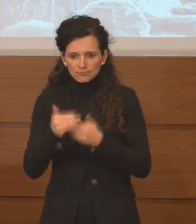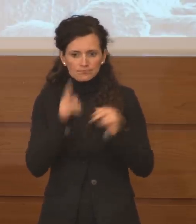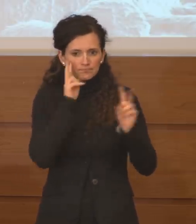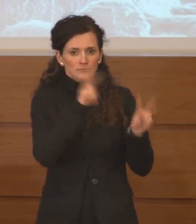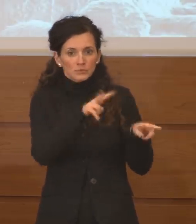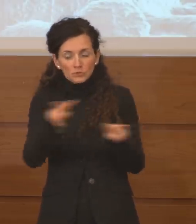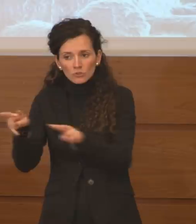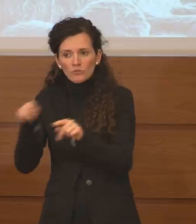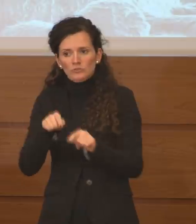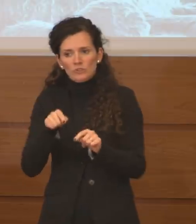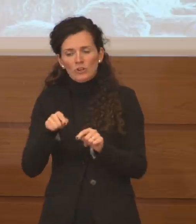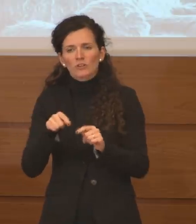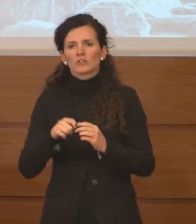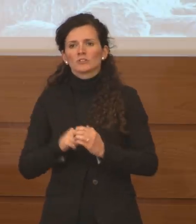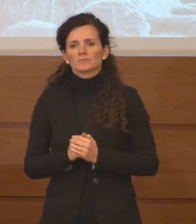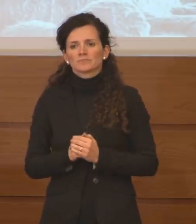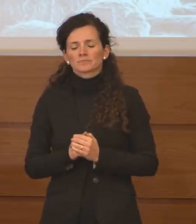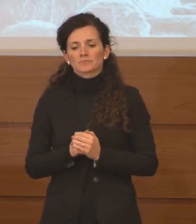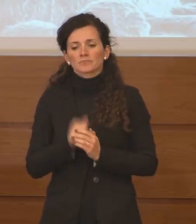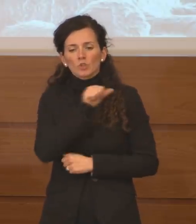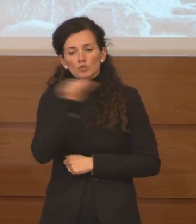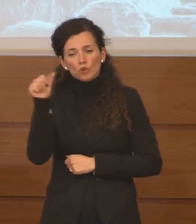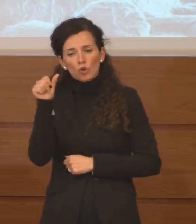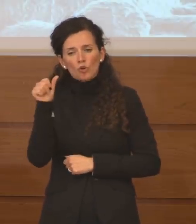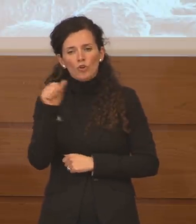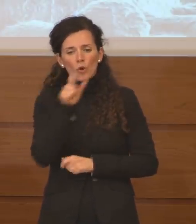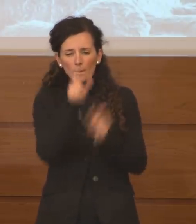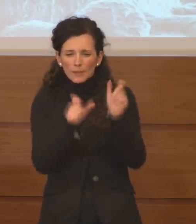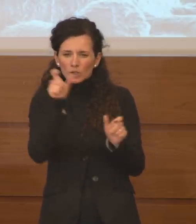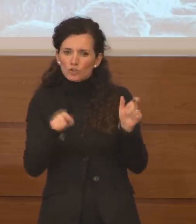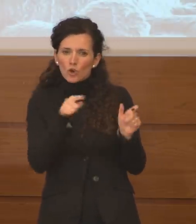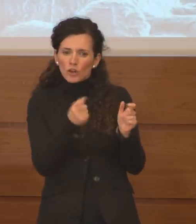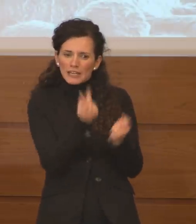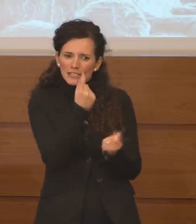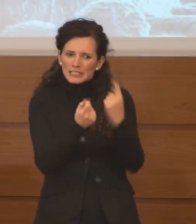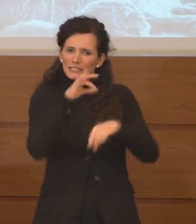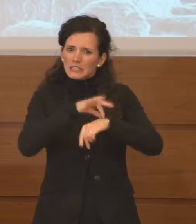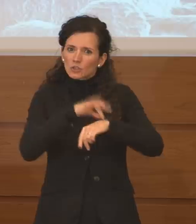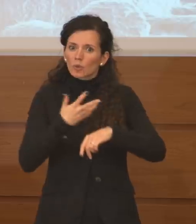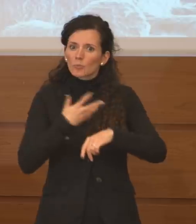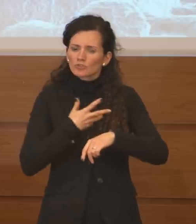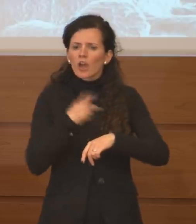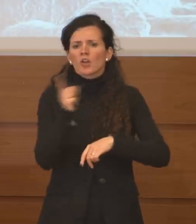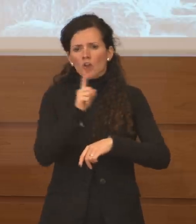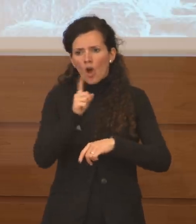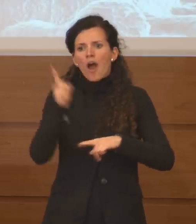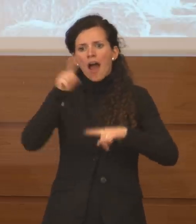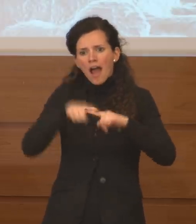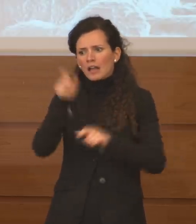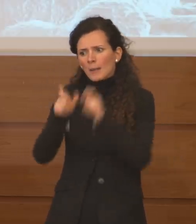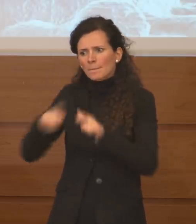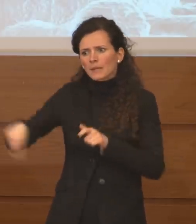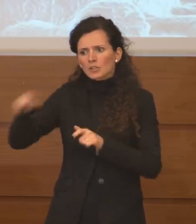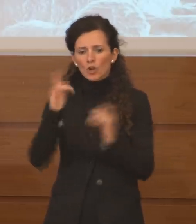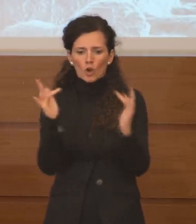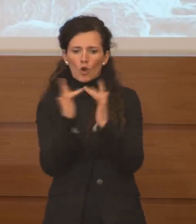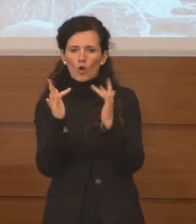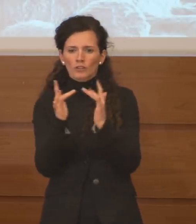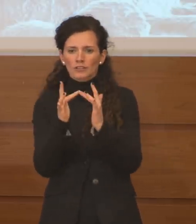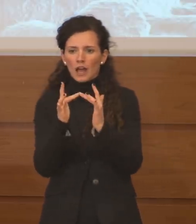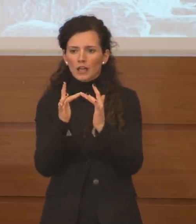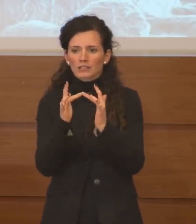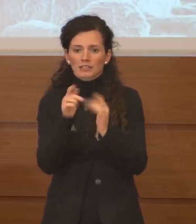soltanto le persone che hanno sintomi ma anche coloro i quali hanno avuto stretti contatti con persone